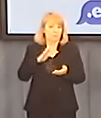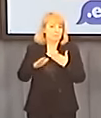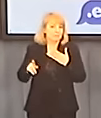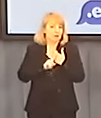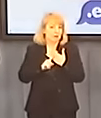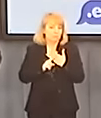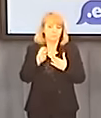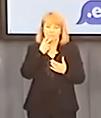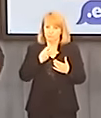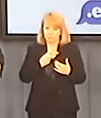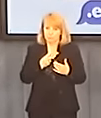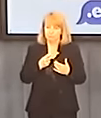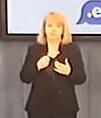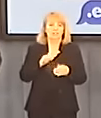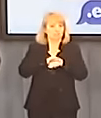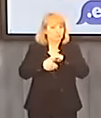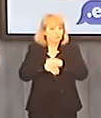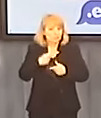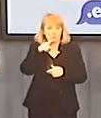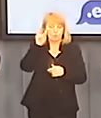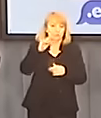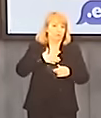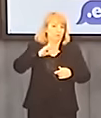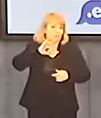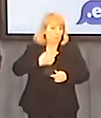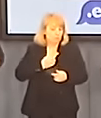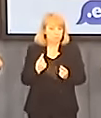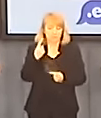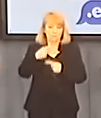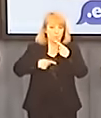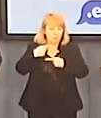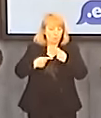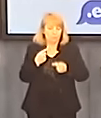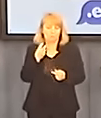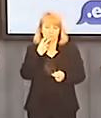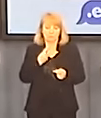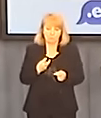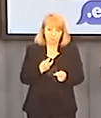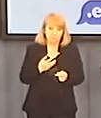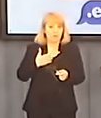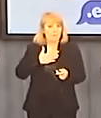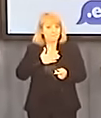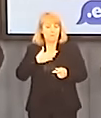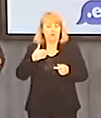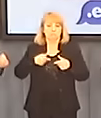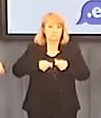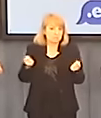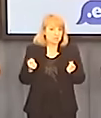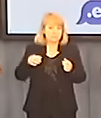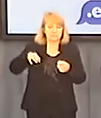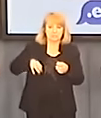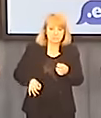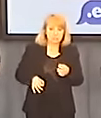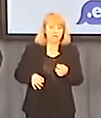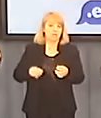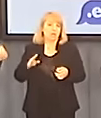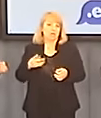Polskę szczęśliwych prosumentów, którzy produkują sami na własne potrzeby prąd, a jeszcze go sprzedają, czy jeszcze na tym zarabiają. Polskę bezpieczną